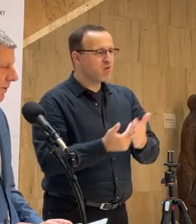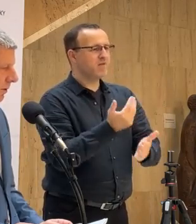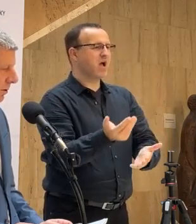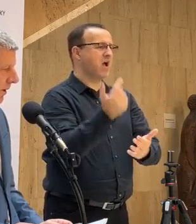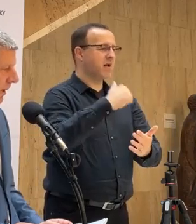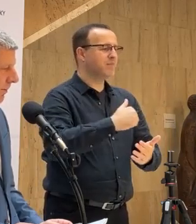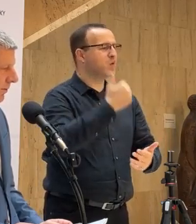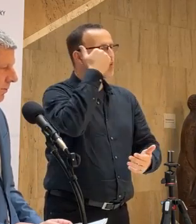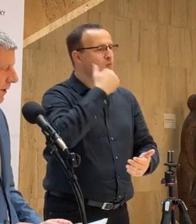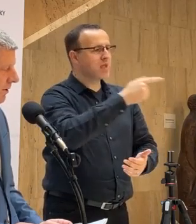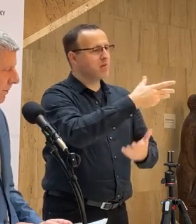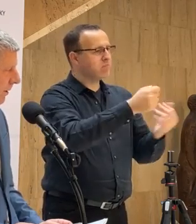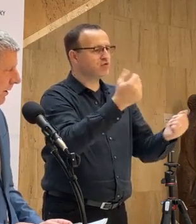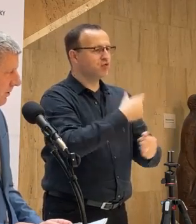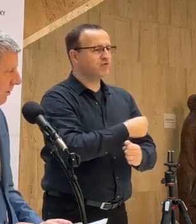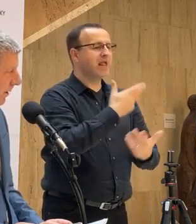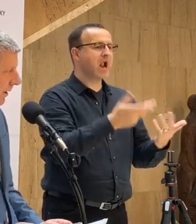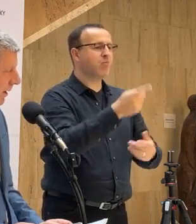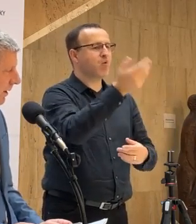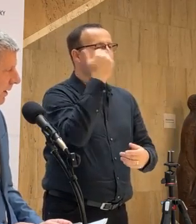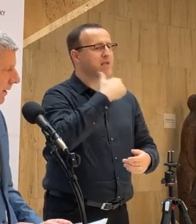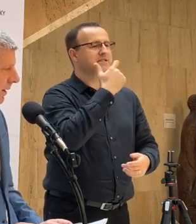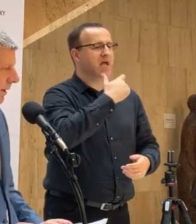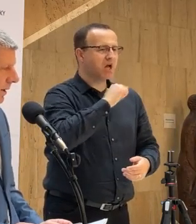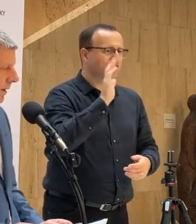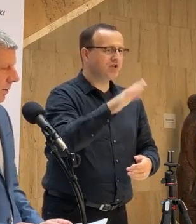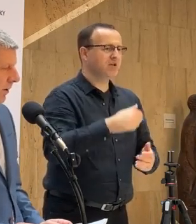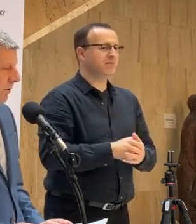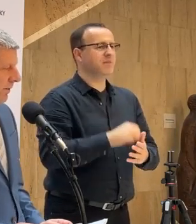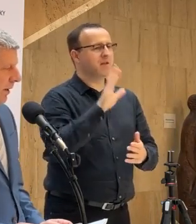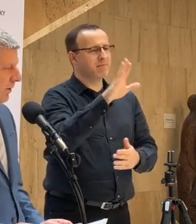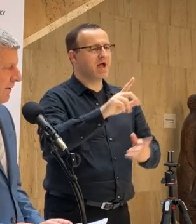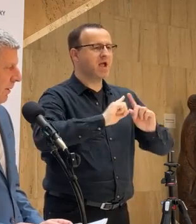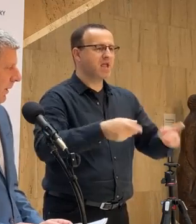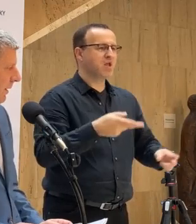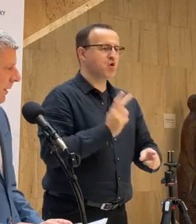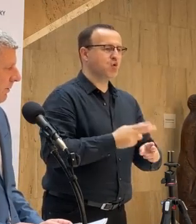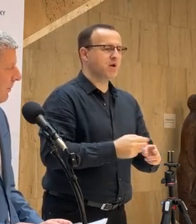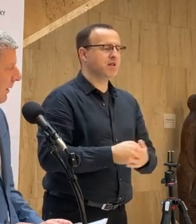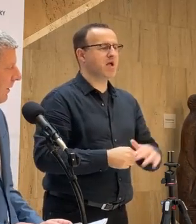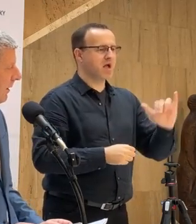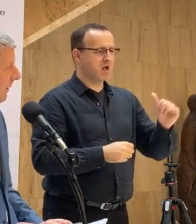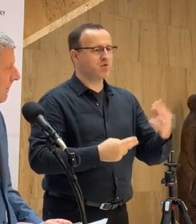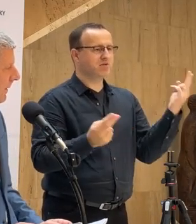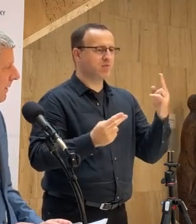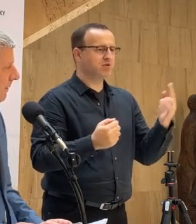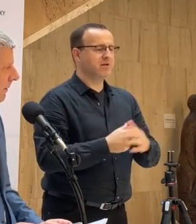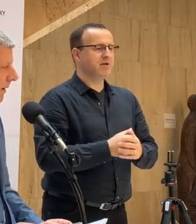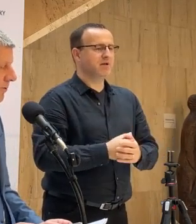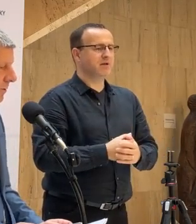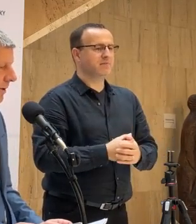buď nesú zaočkovaní, alebo sú starší, majú ďalšie ochorenia, komplikujúce zdravotný stav, tak áno, samozrejme tie